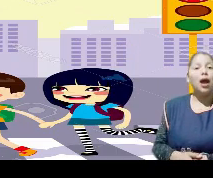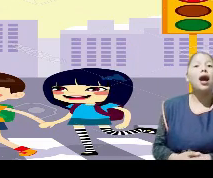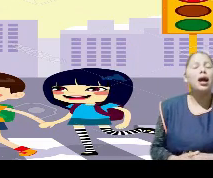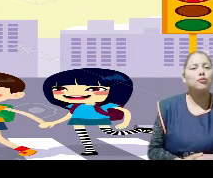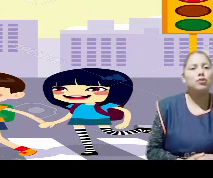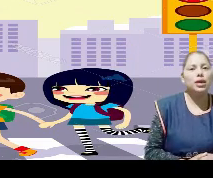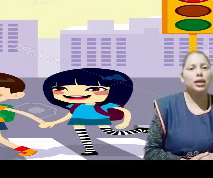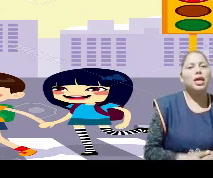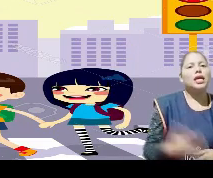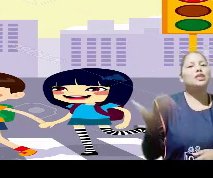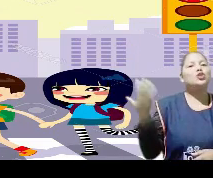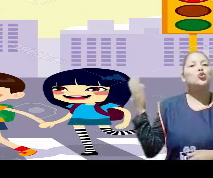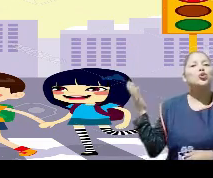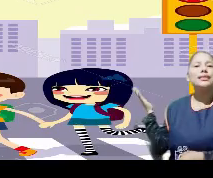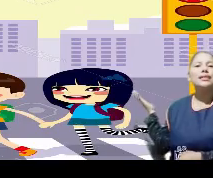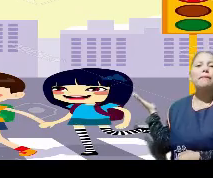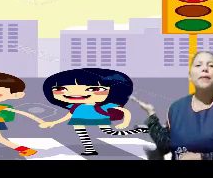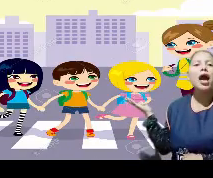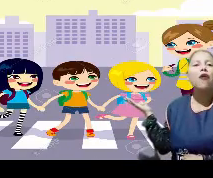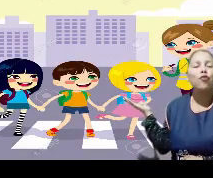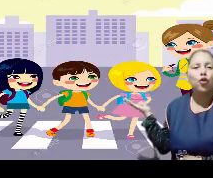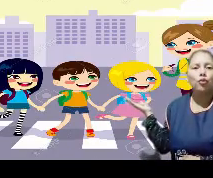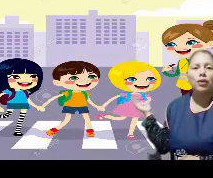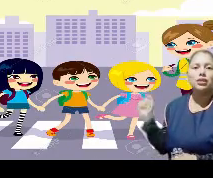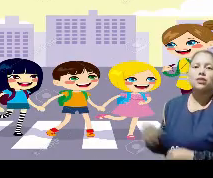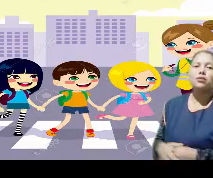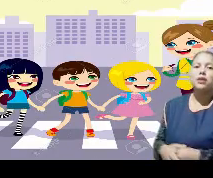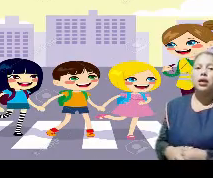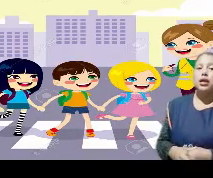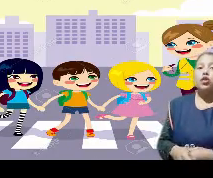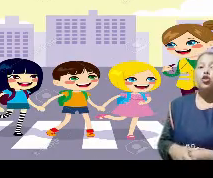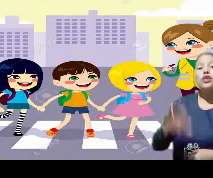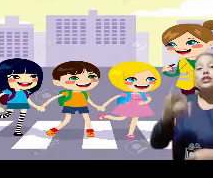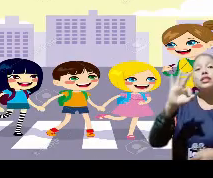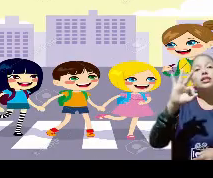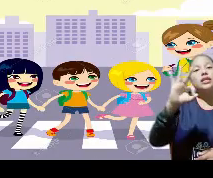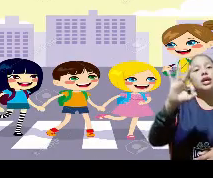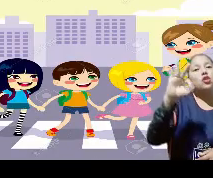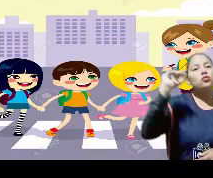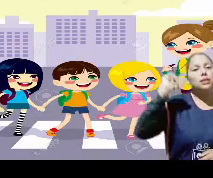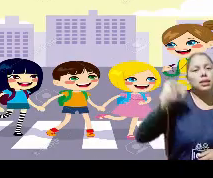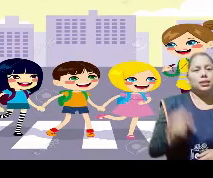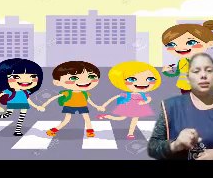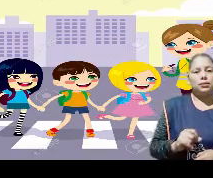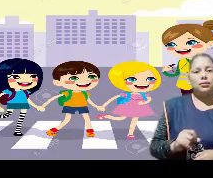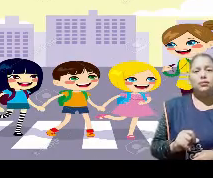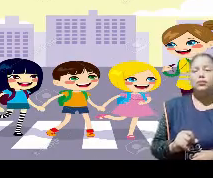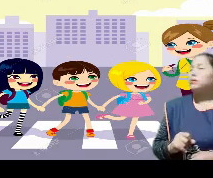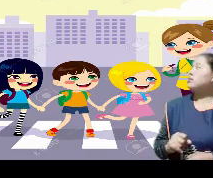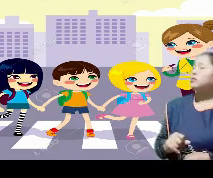¡Ajá! Muy bien. Es un semáforo, ¿verdad, chicos? Donde tiene tres luces.